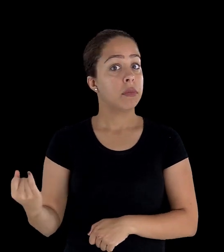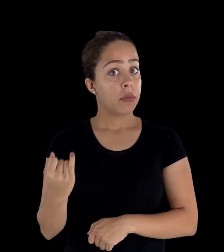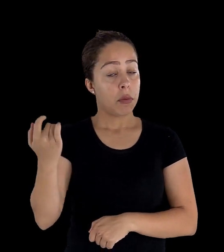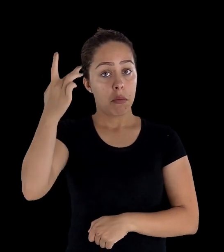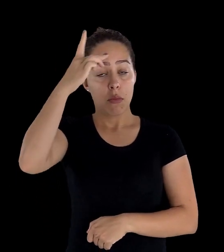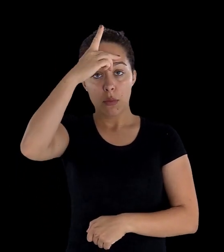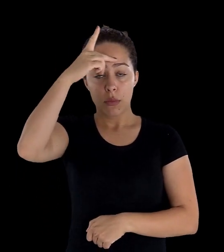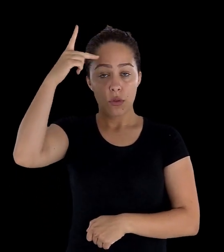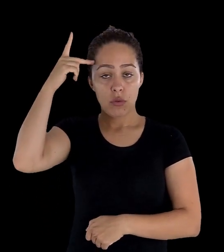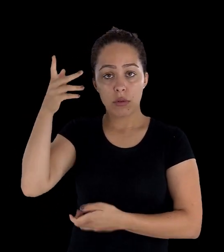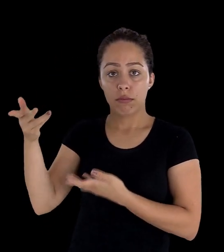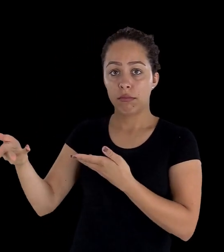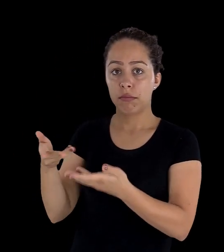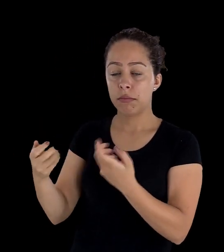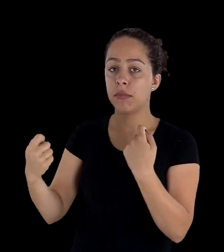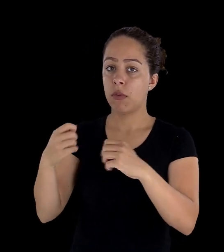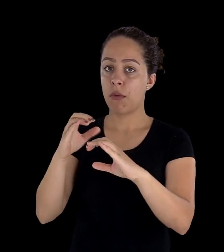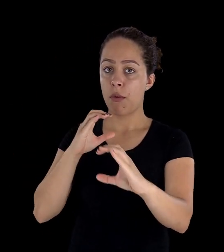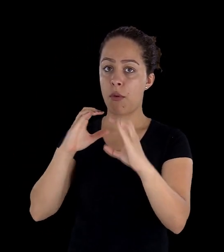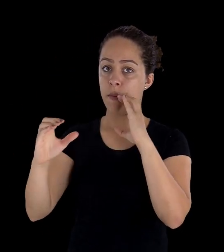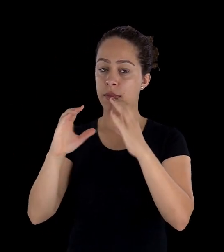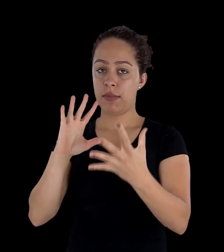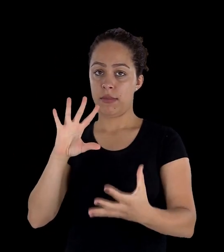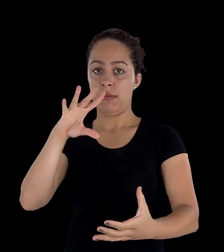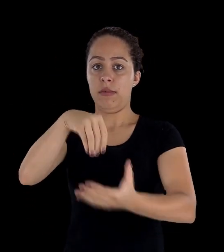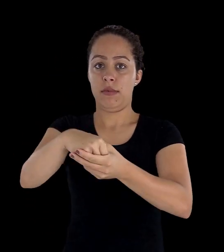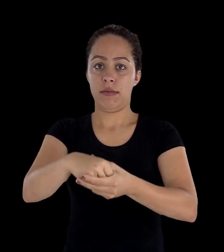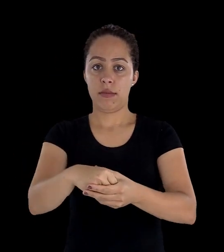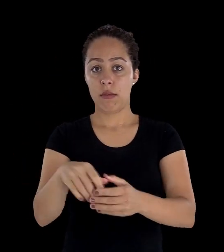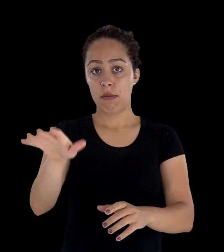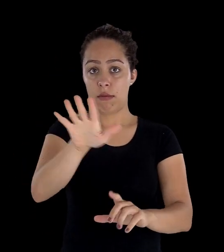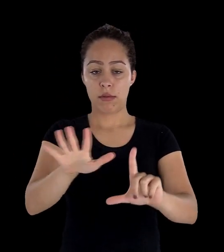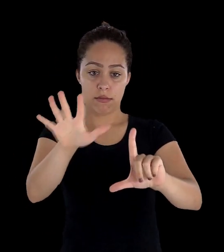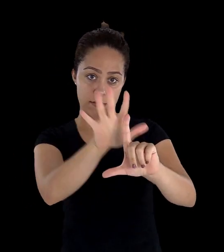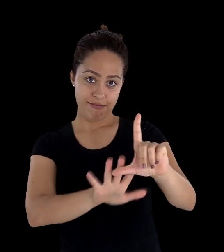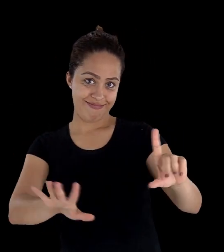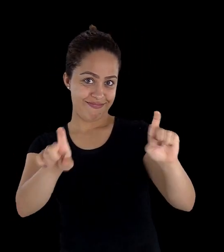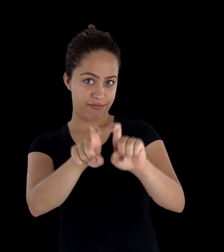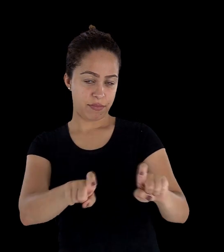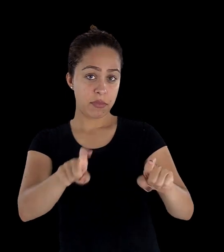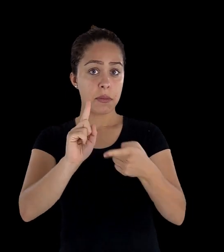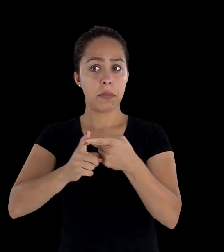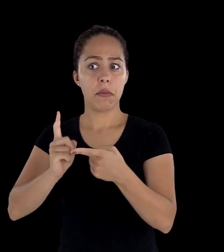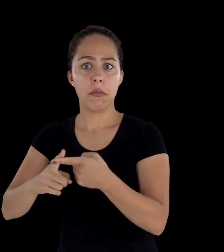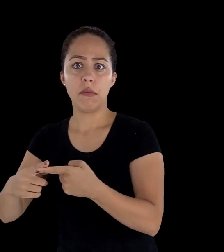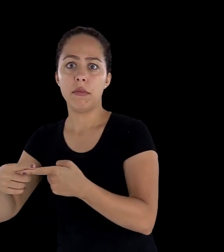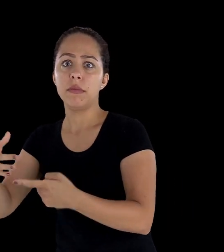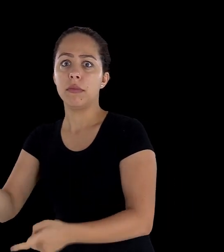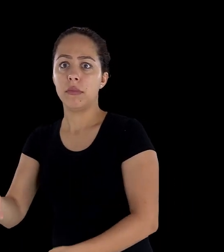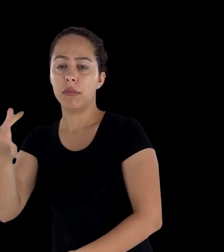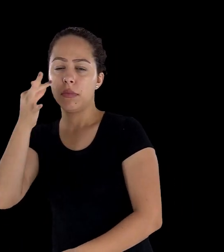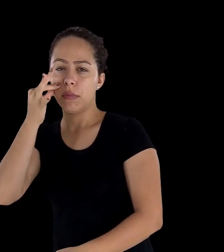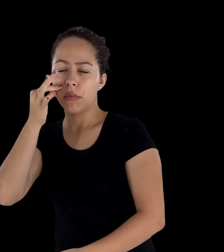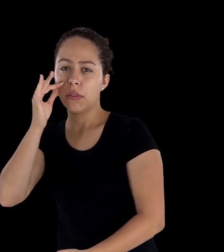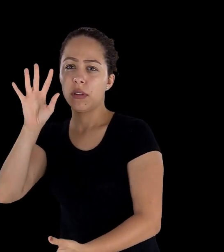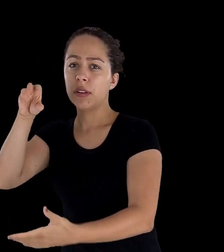aprenda a se comunicar no ambiente digital, devido às diferenças em relação ao presencial que exige um pouco mais de